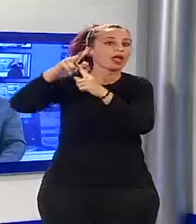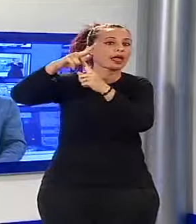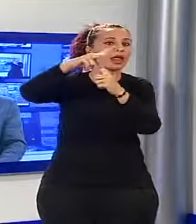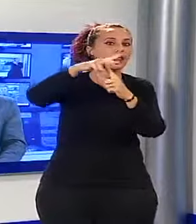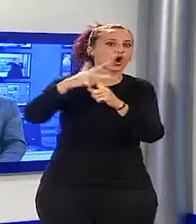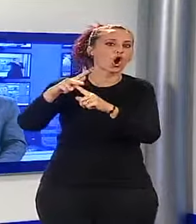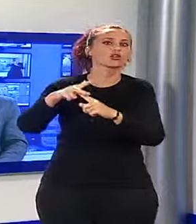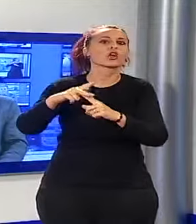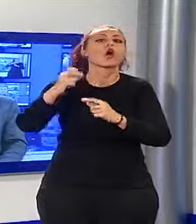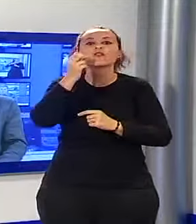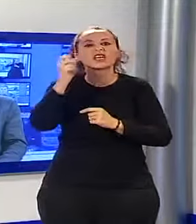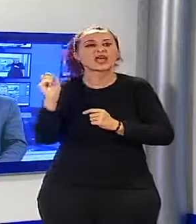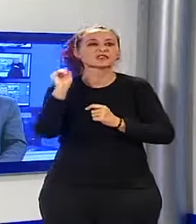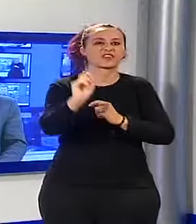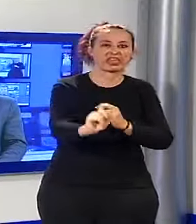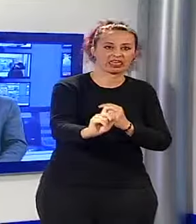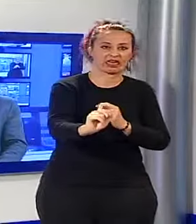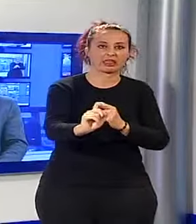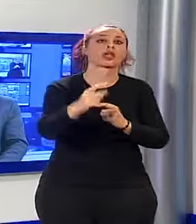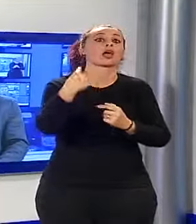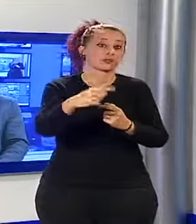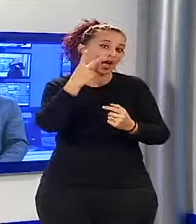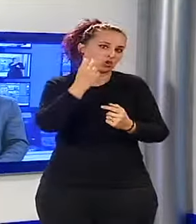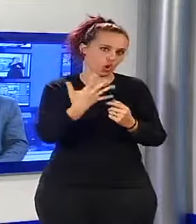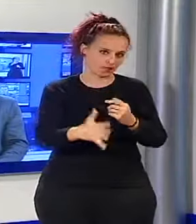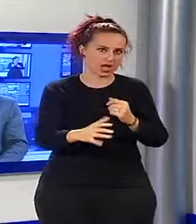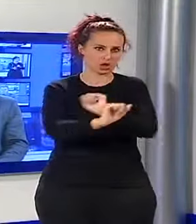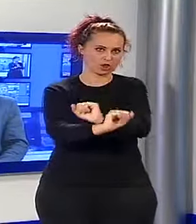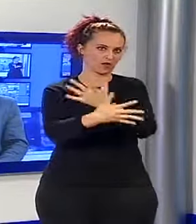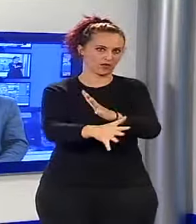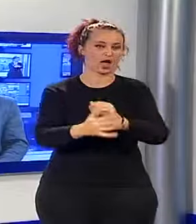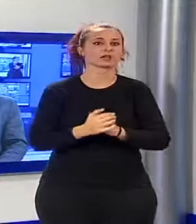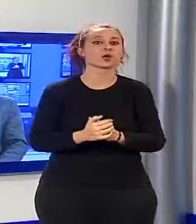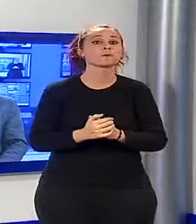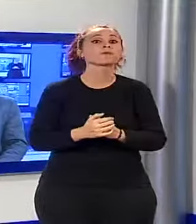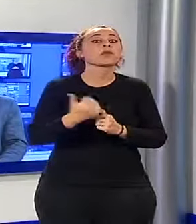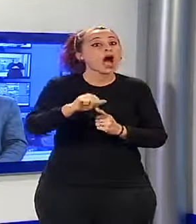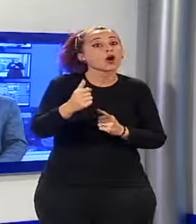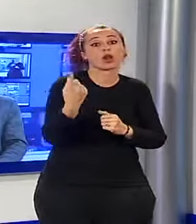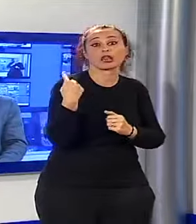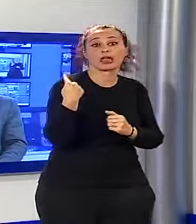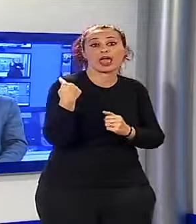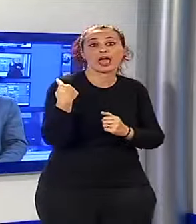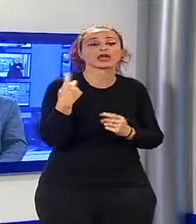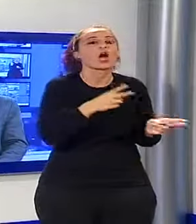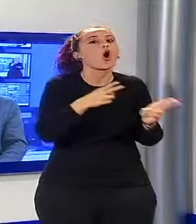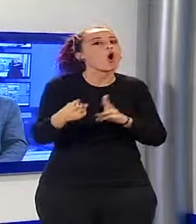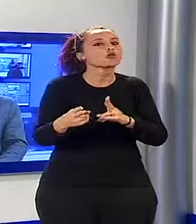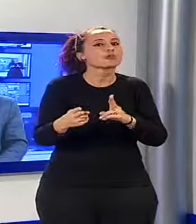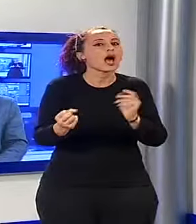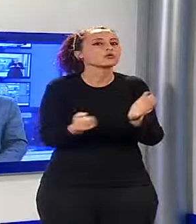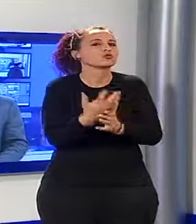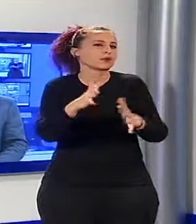a Firenze. Alla fine l'uomo è stato catturato. Sempre ieri altro movimentato episodio, stavolta all'ospedale Campo di